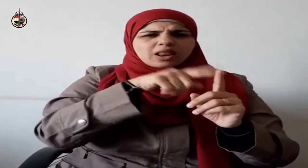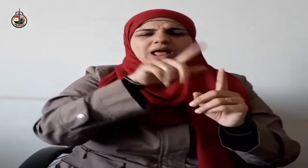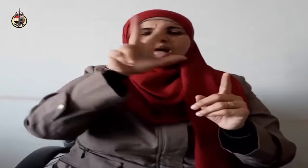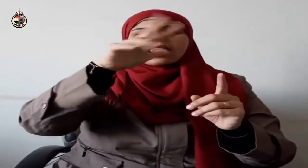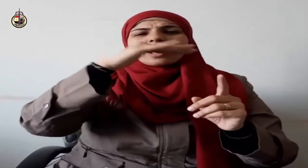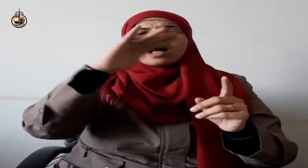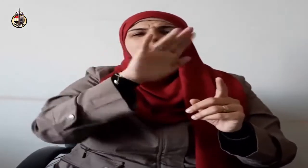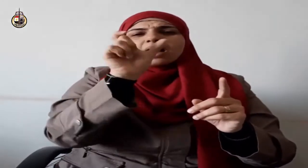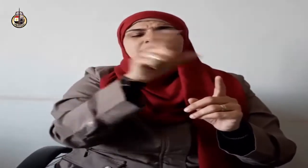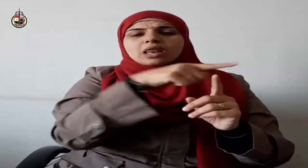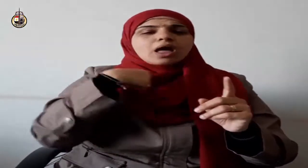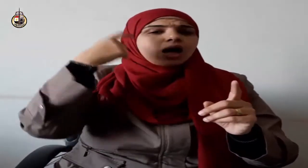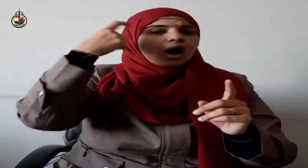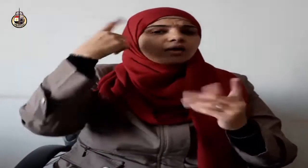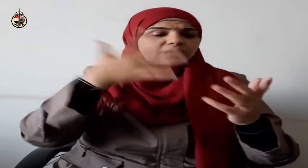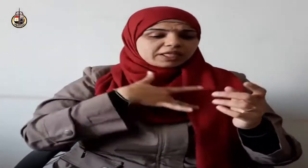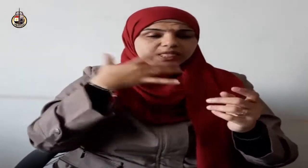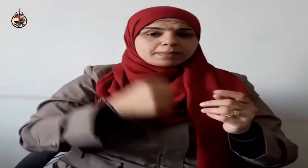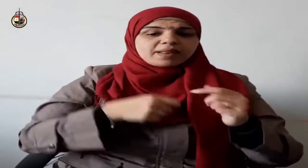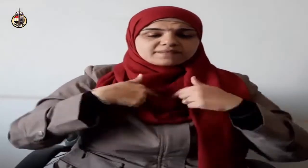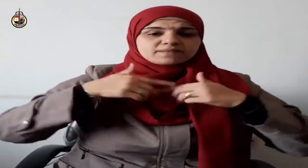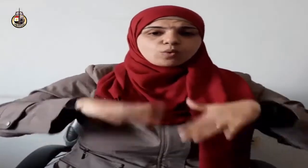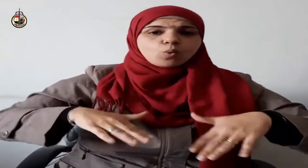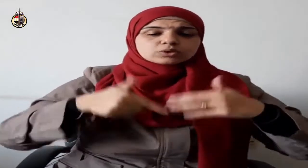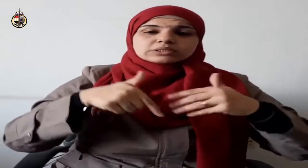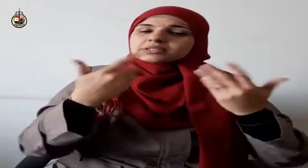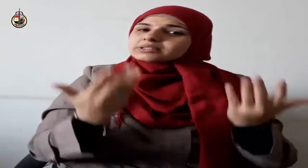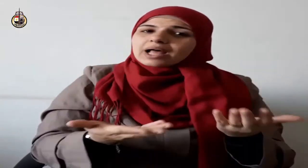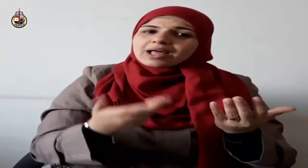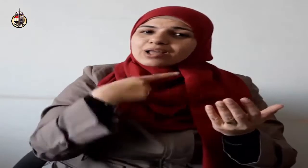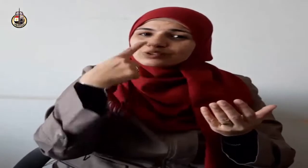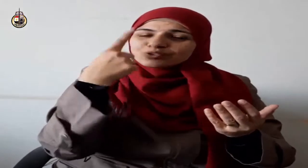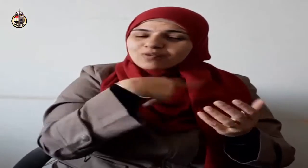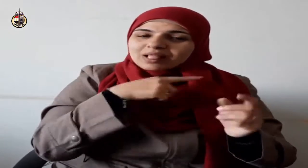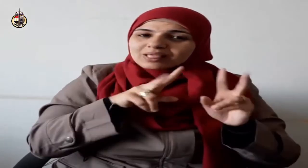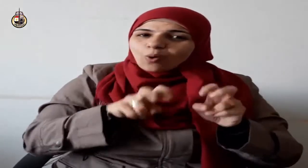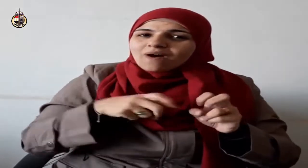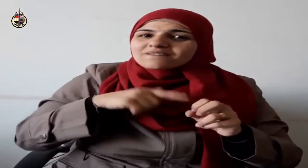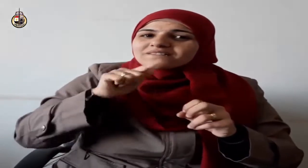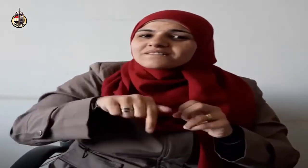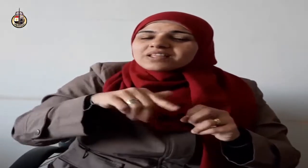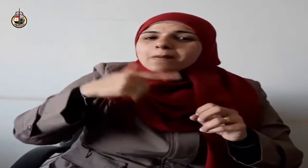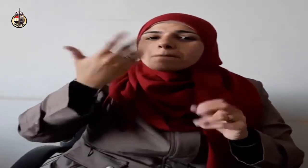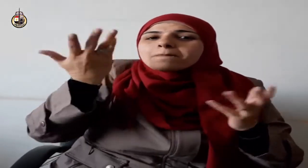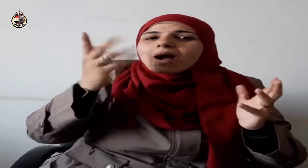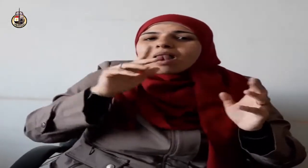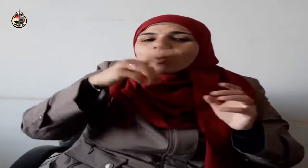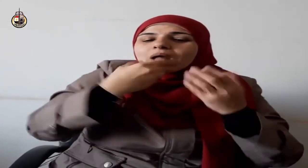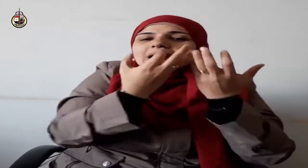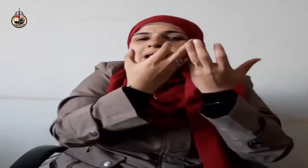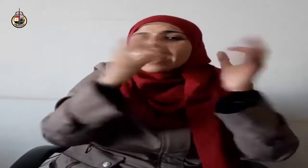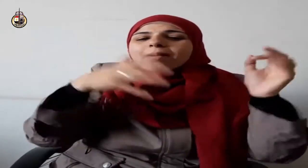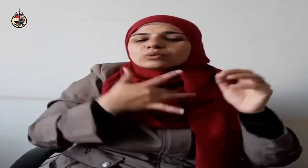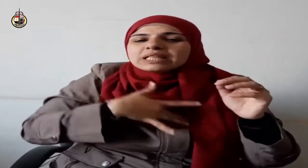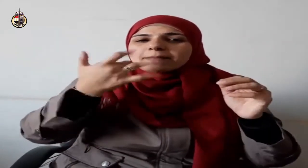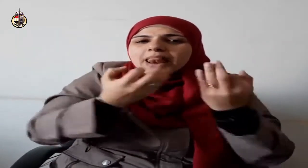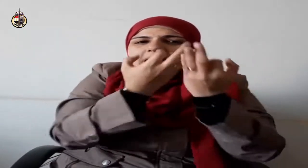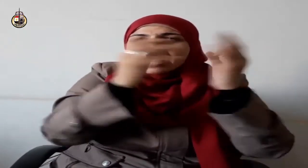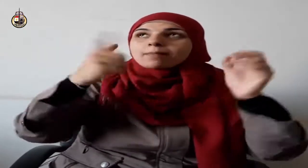تليت عليهم آياته زادتهم إيمانا وعلى ربهم يتوكلون الذين